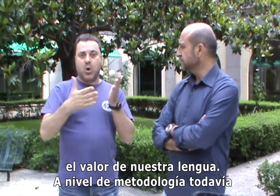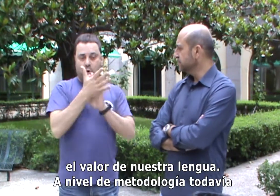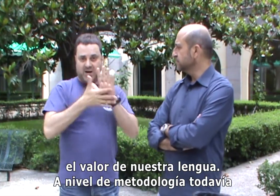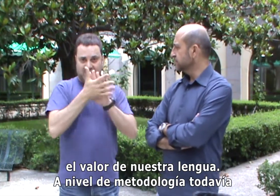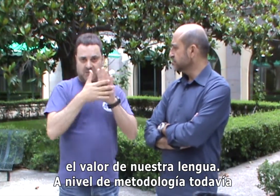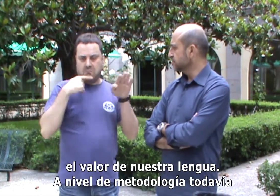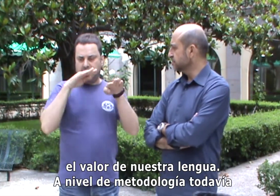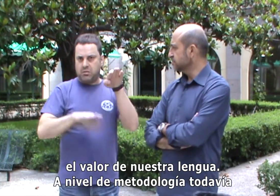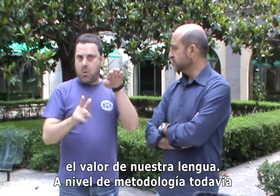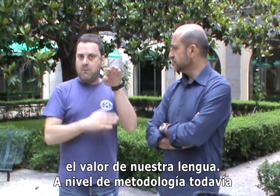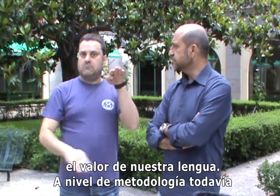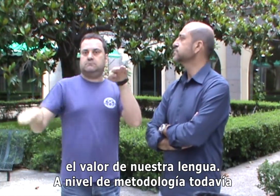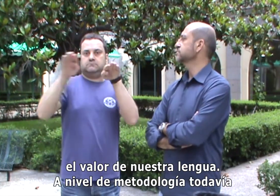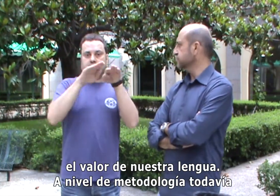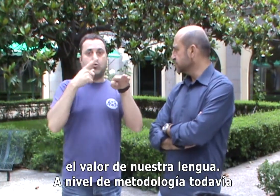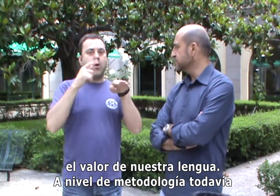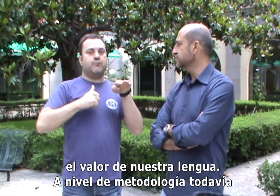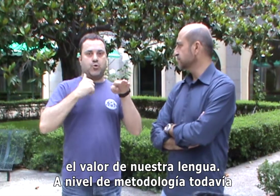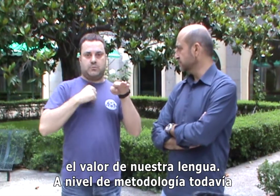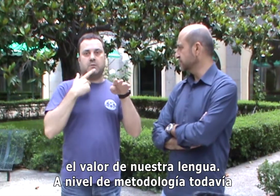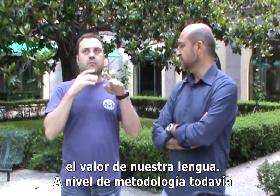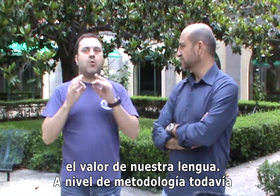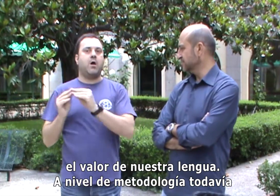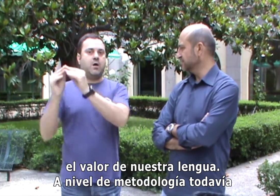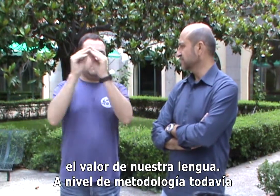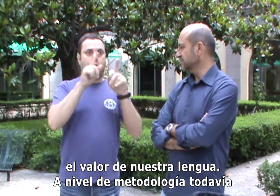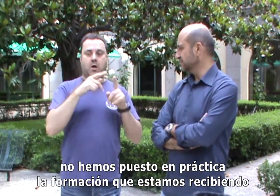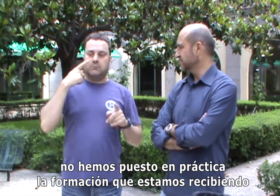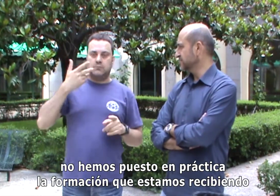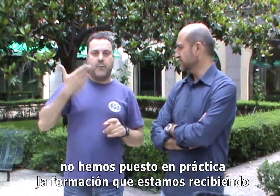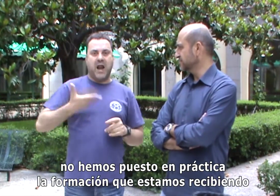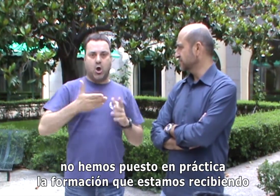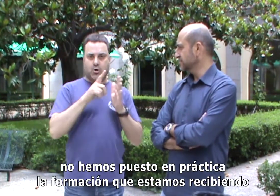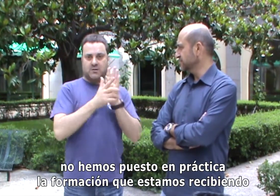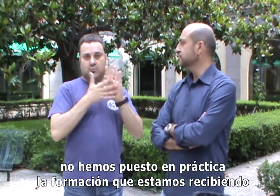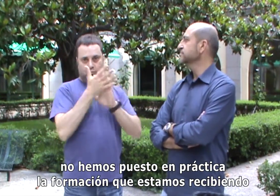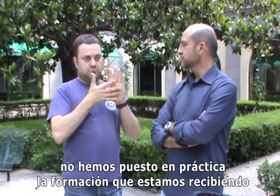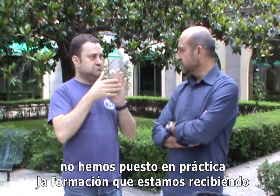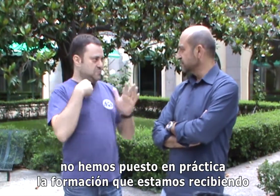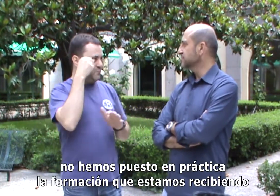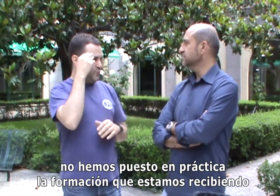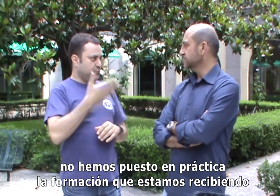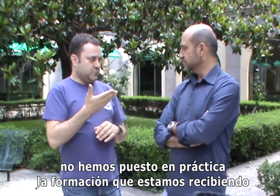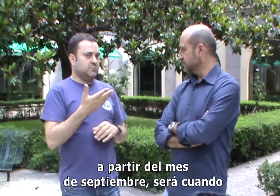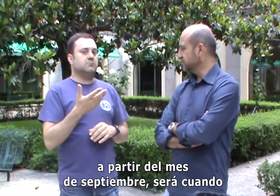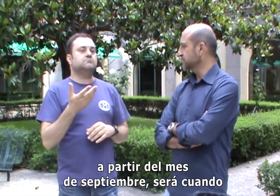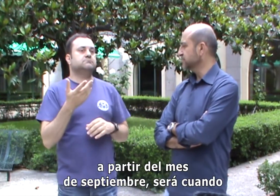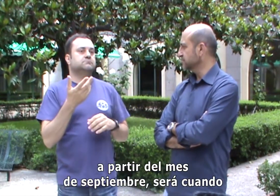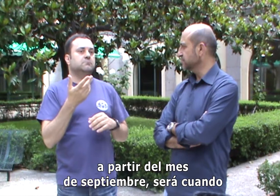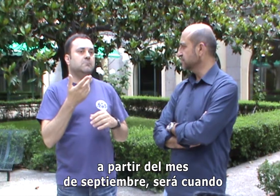valor de nuestra lengua. A nivel de metodología, todavía no hemos puesto en práctica la formación que estamos recibiendo. A partir del